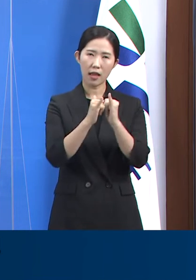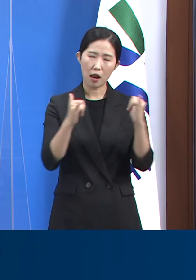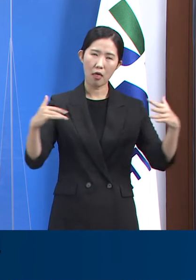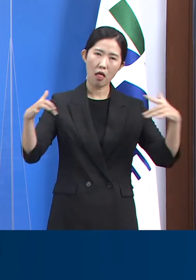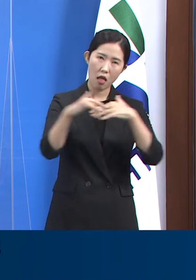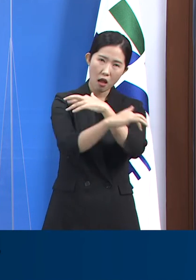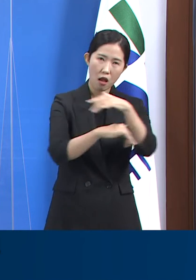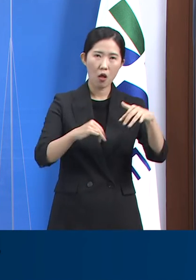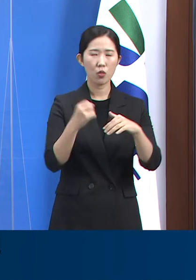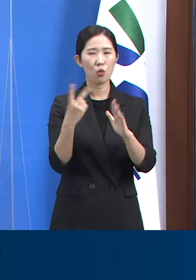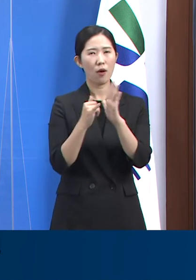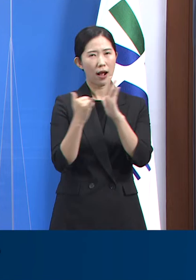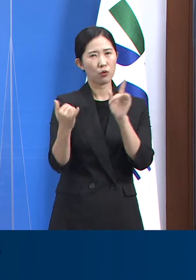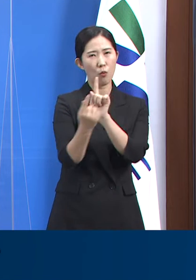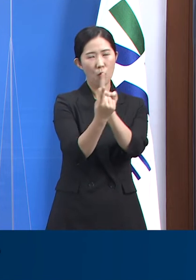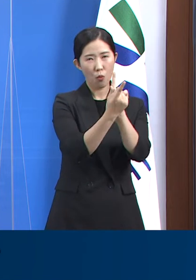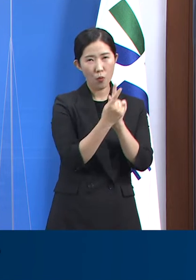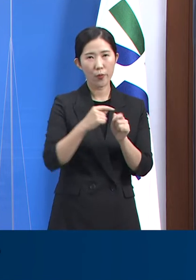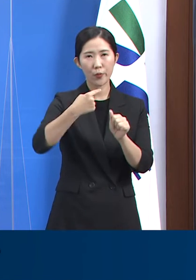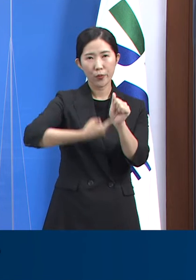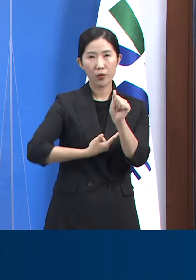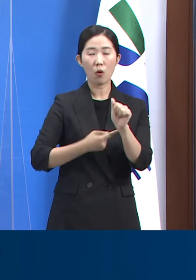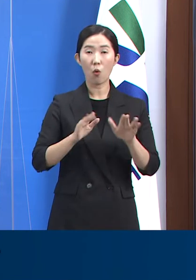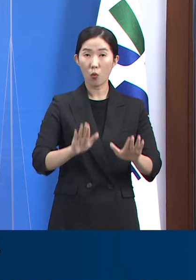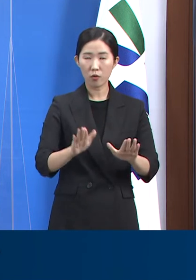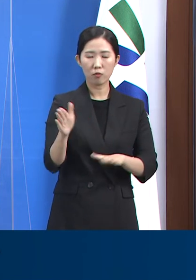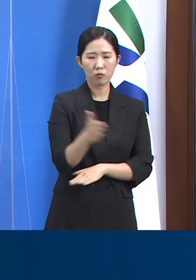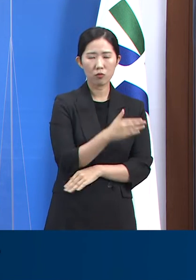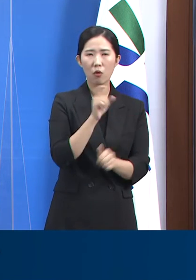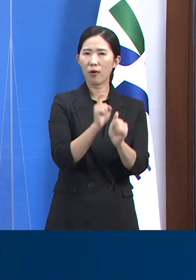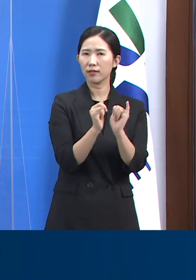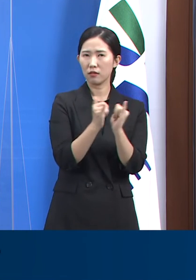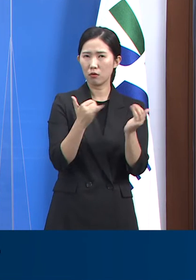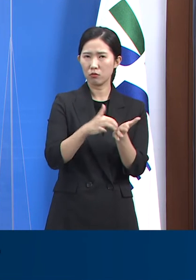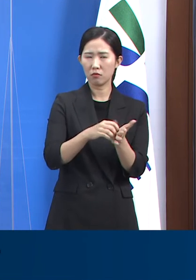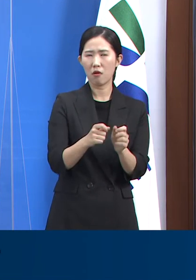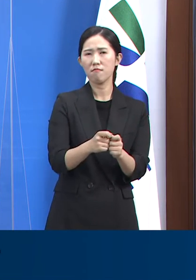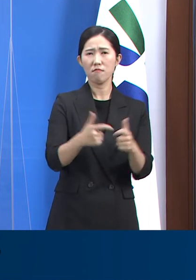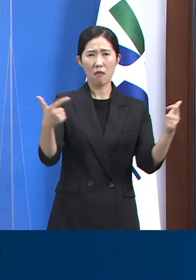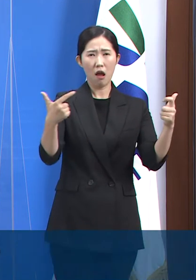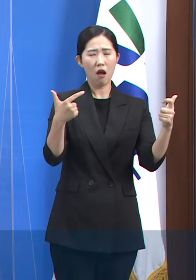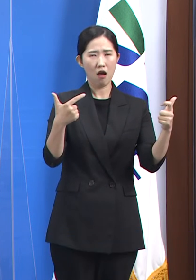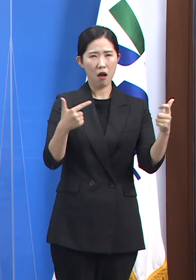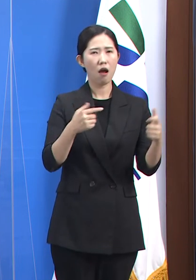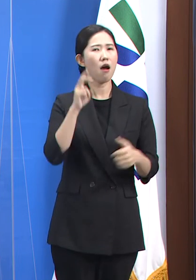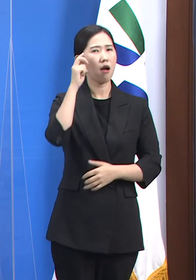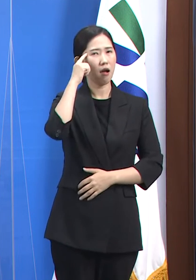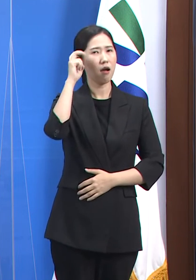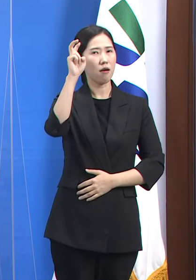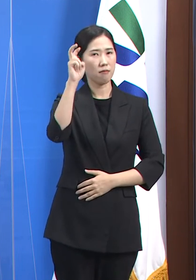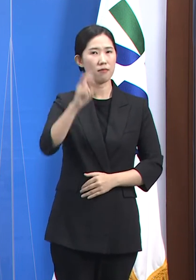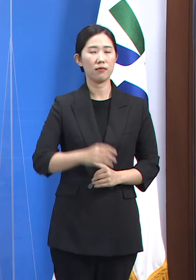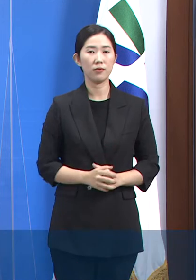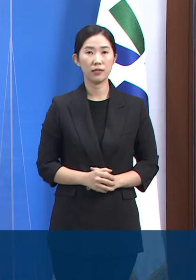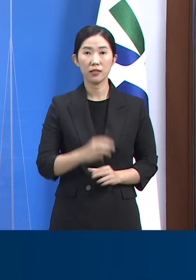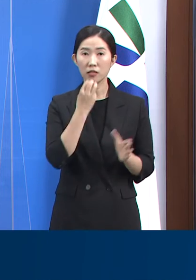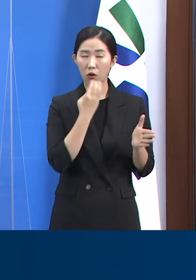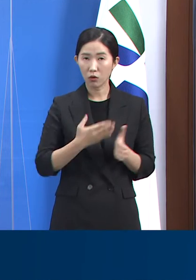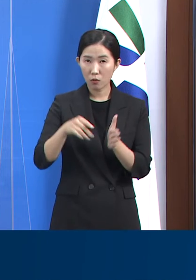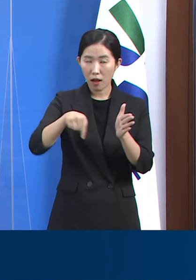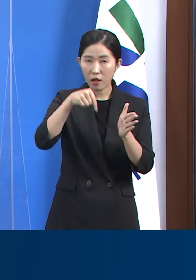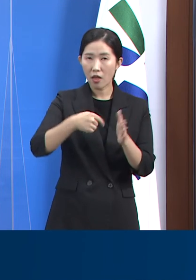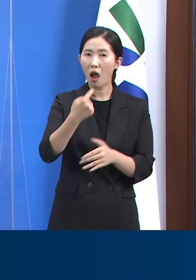지인 간 접촉이 증가함에 따라 오늘부터 확진자 숫자도 증가할 것으로 예상합니다. 경기도는